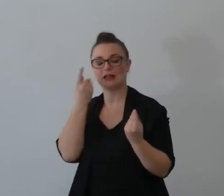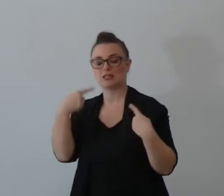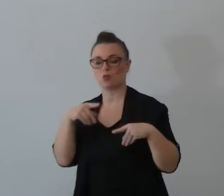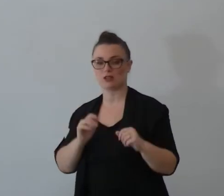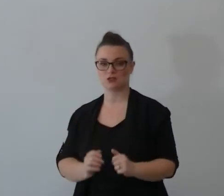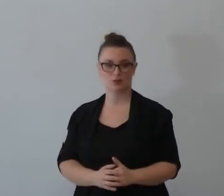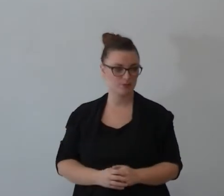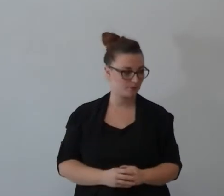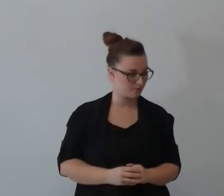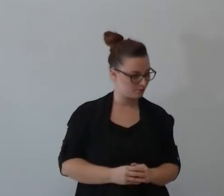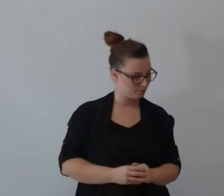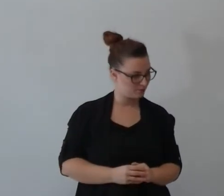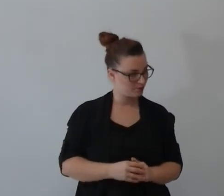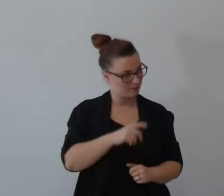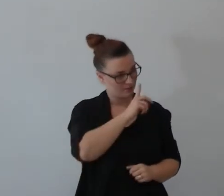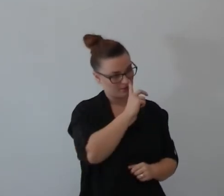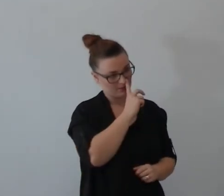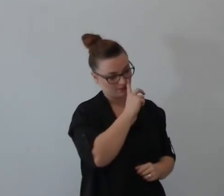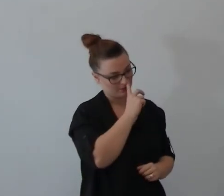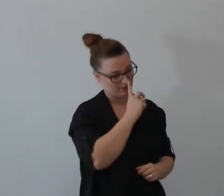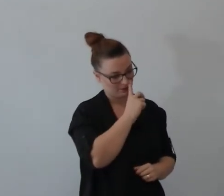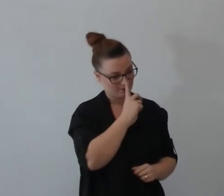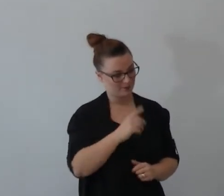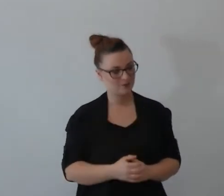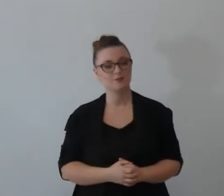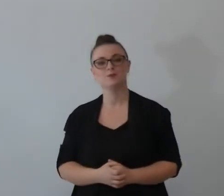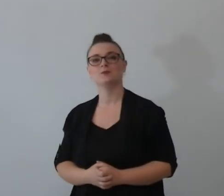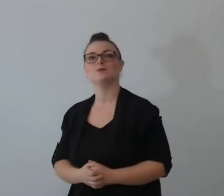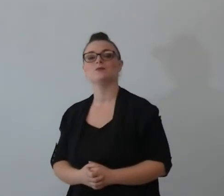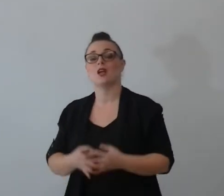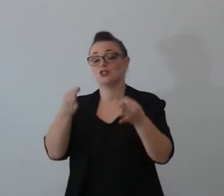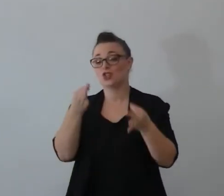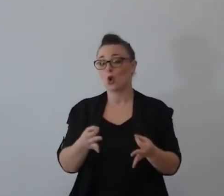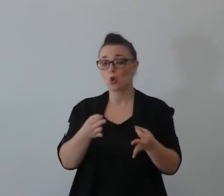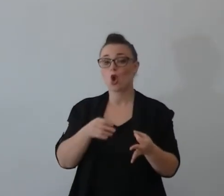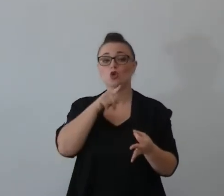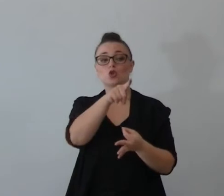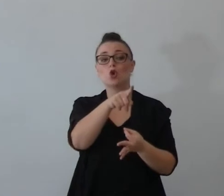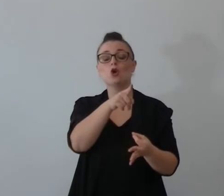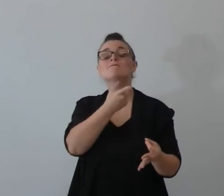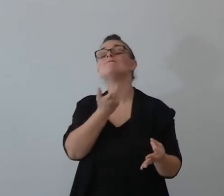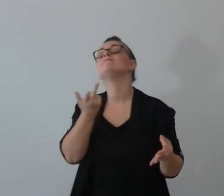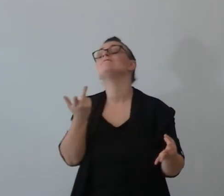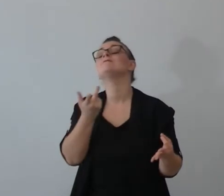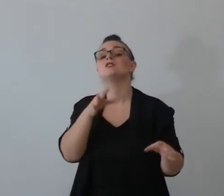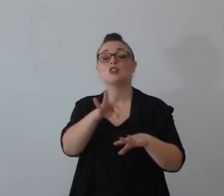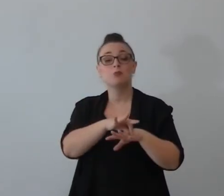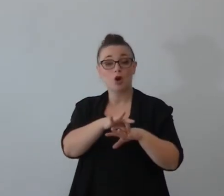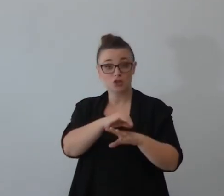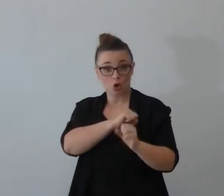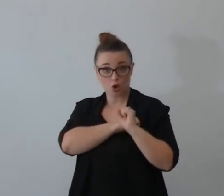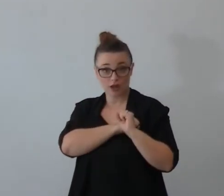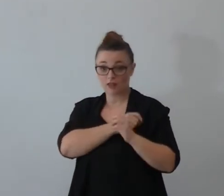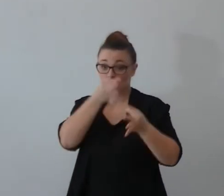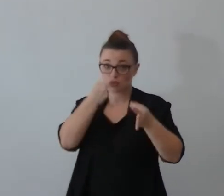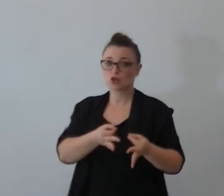credente non è un credente non ti introdurre non assicuri il successo sposarti con un non credente non ti assicuri il successo del